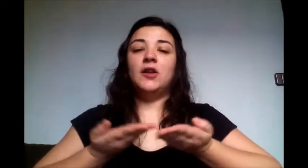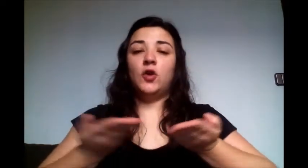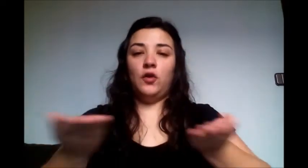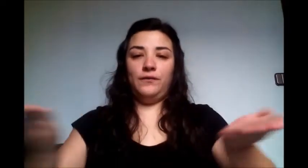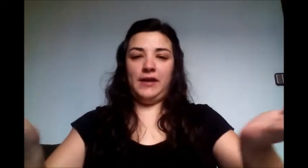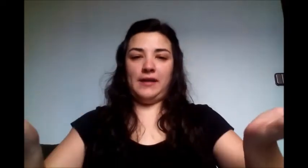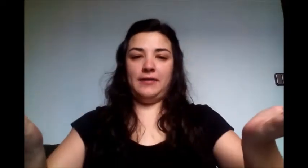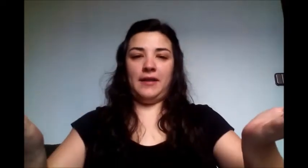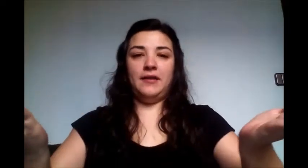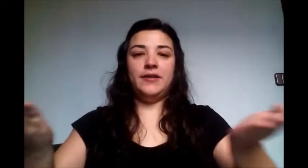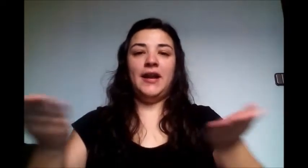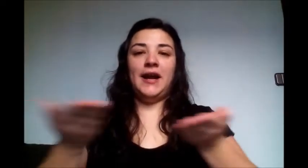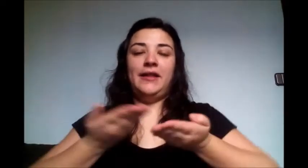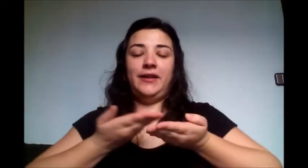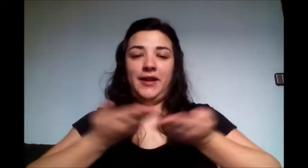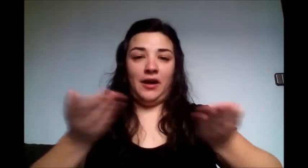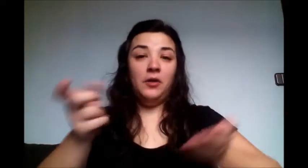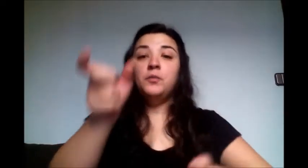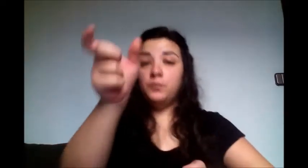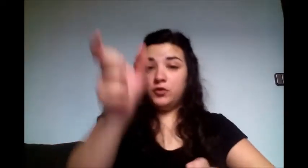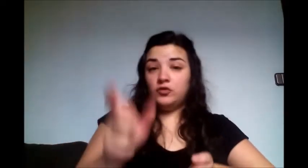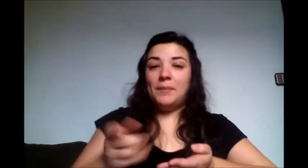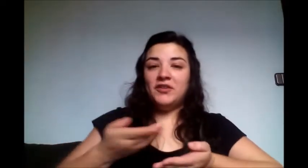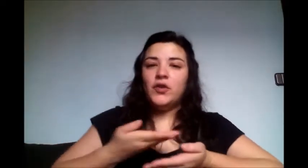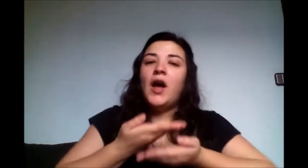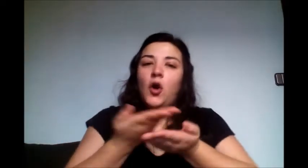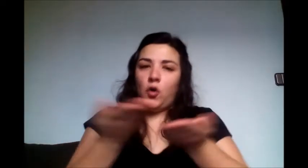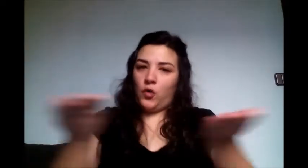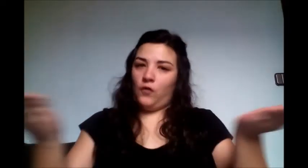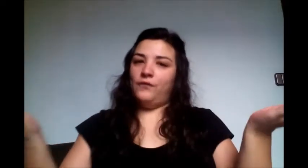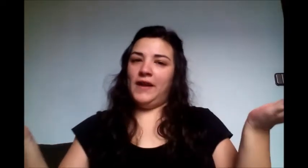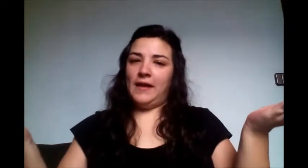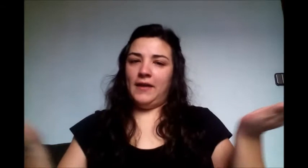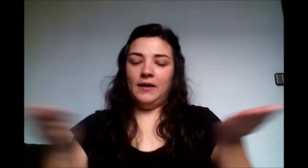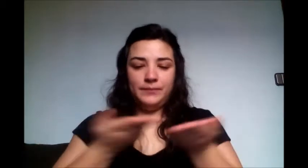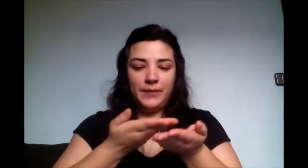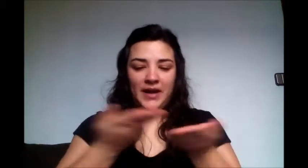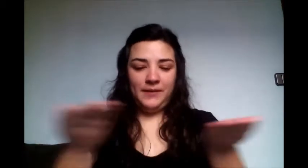es confianza desde la cadera. Pues una persona confiada, ¿vale?